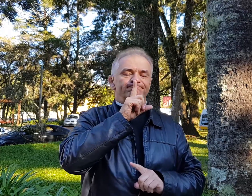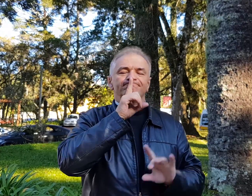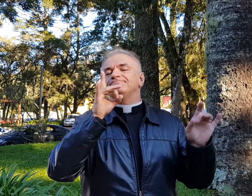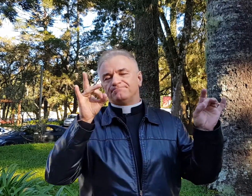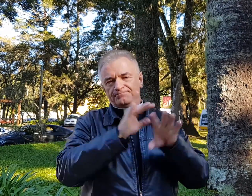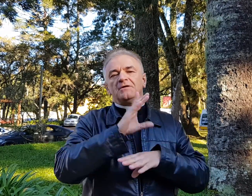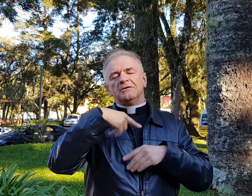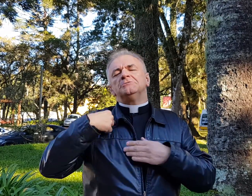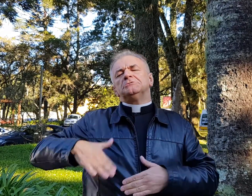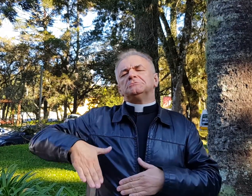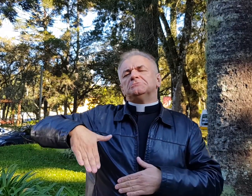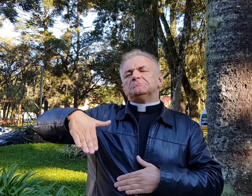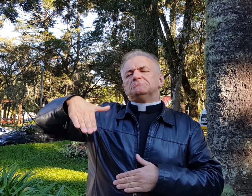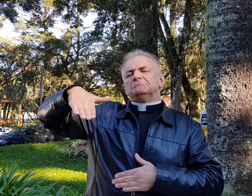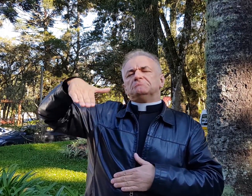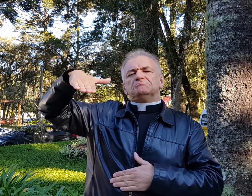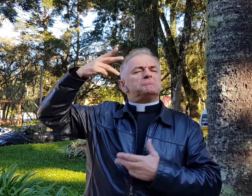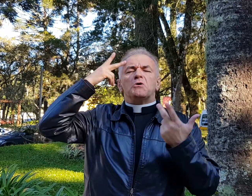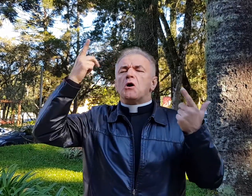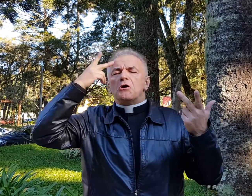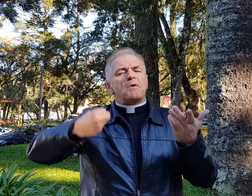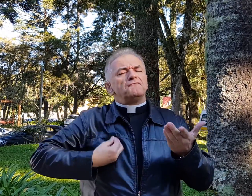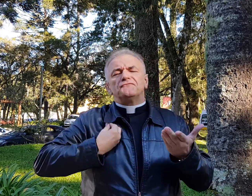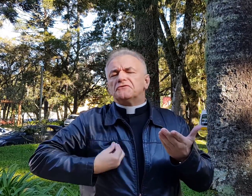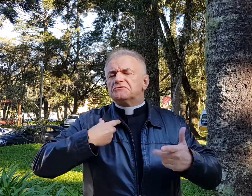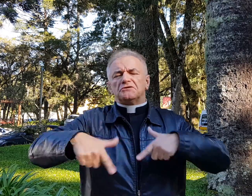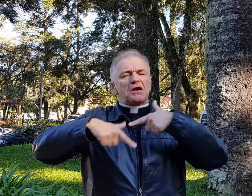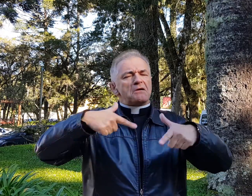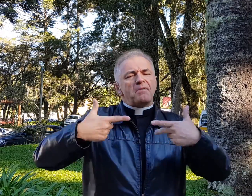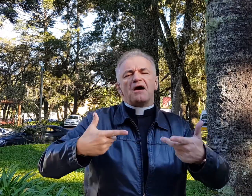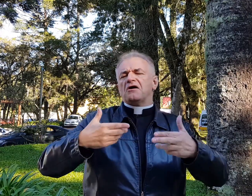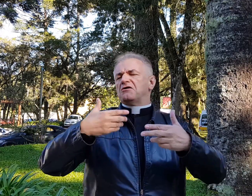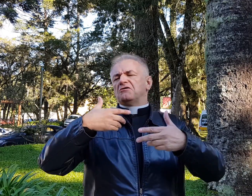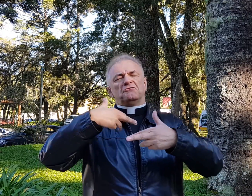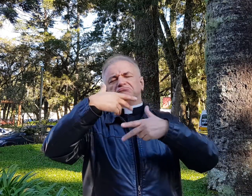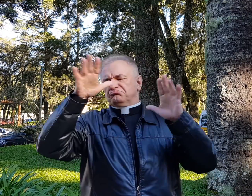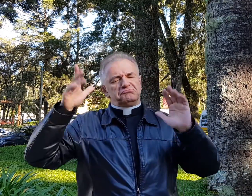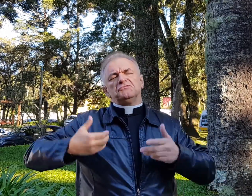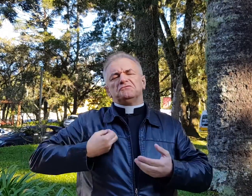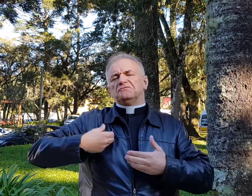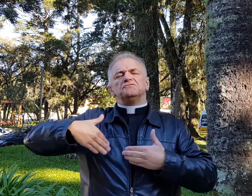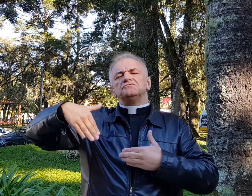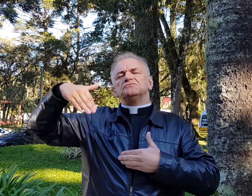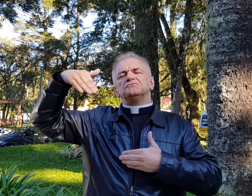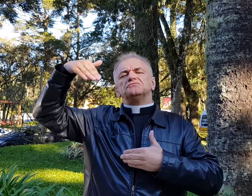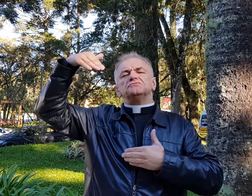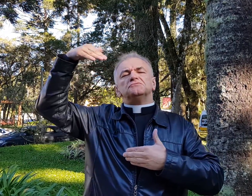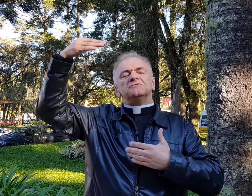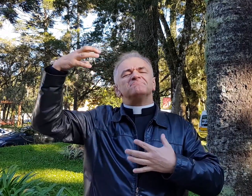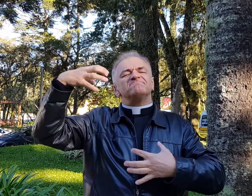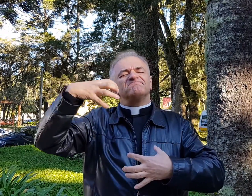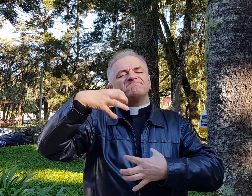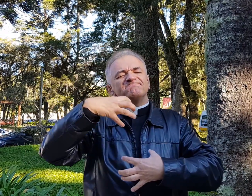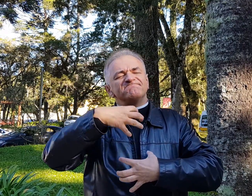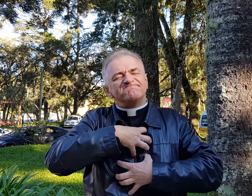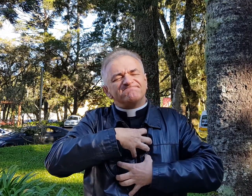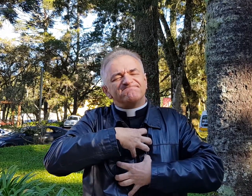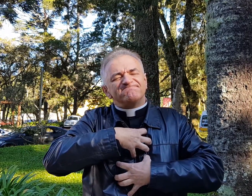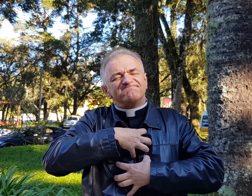Então, isso, eu fui crescendo, cresci, normal, trabalhando, né? Vida normal, seguindo. E teve um momento da minha vida